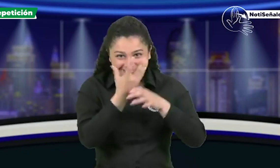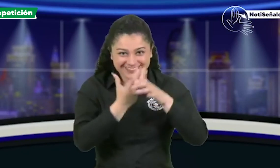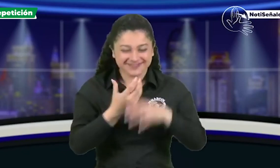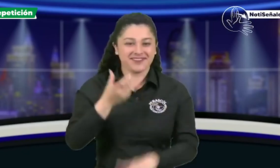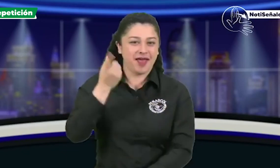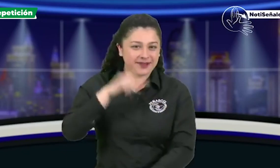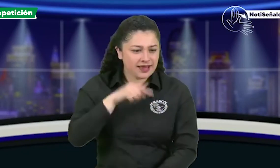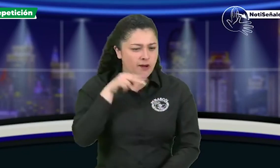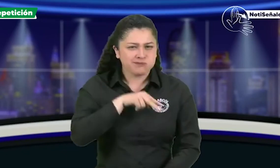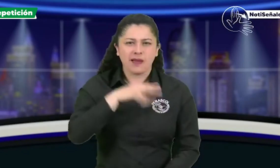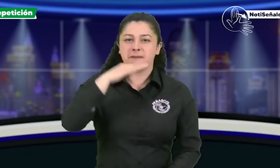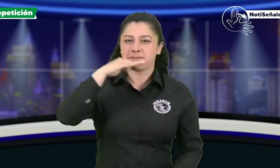Para Pasto.